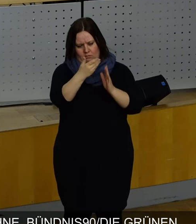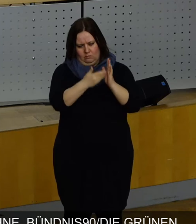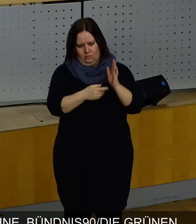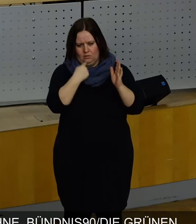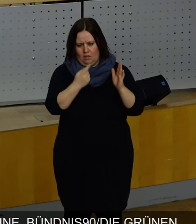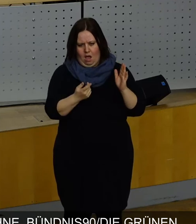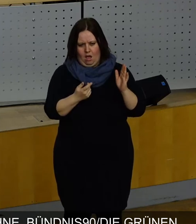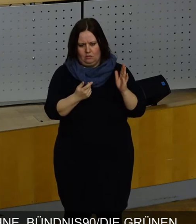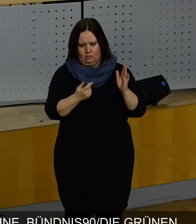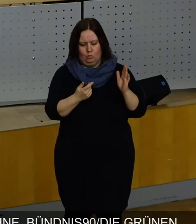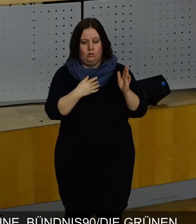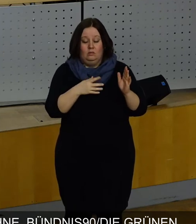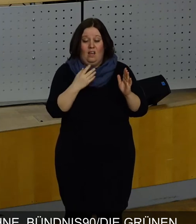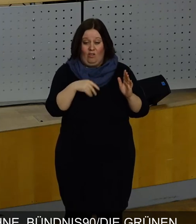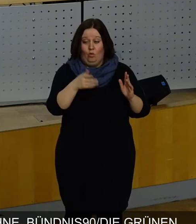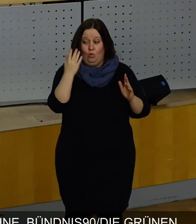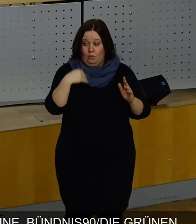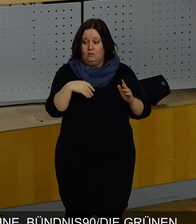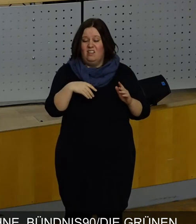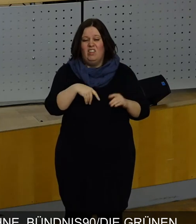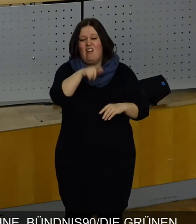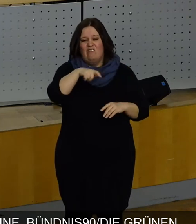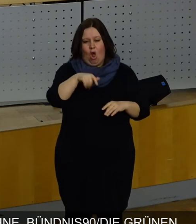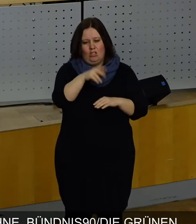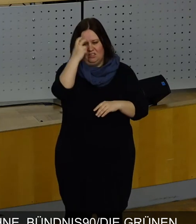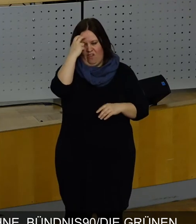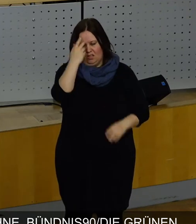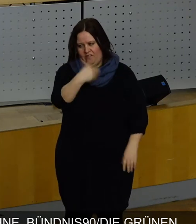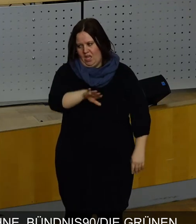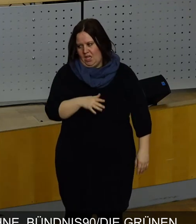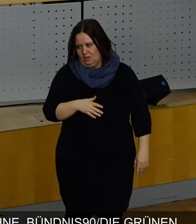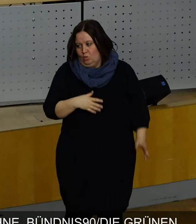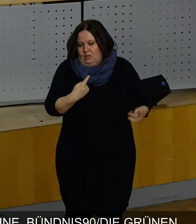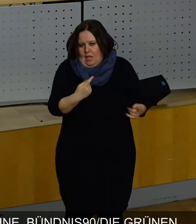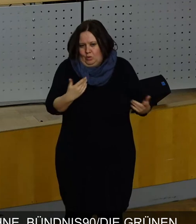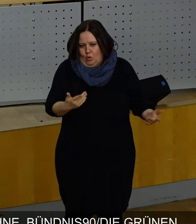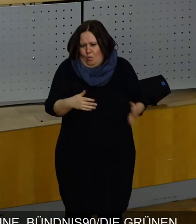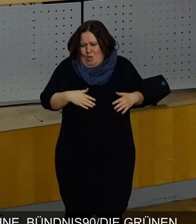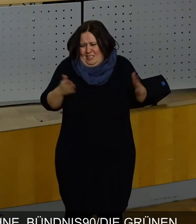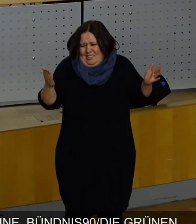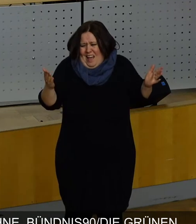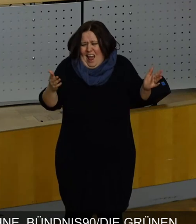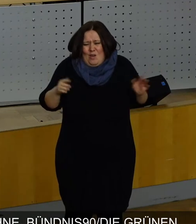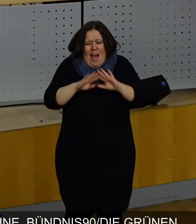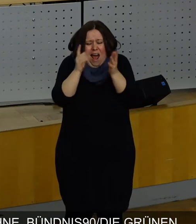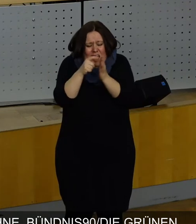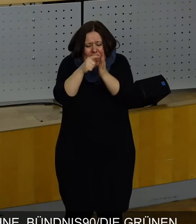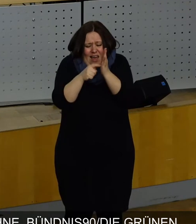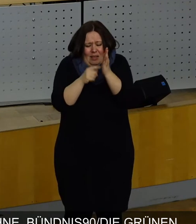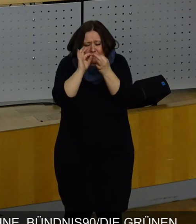gelobt haben. Der war übrigens Volkswirt oder ist es. Das heißt also, all Ihre